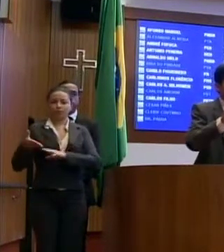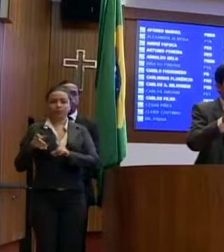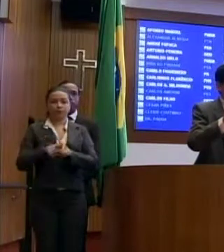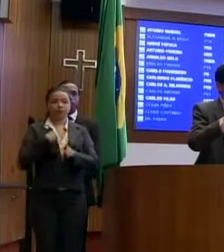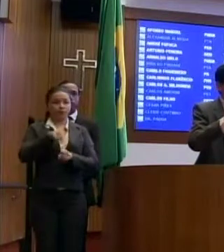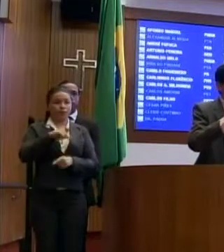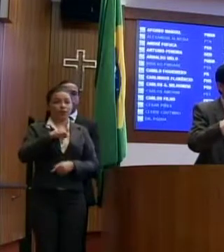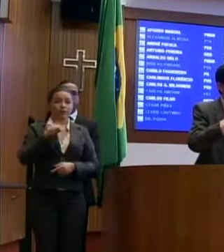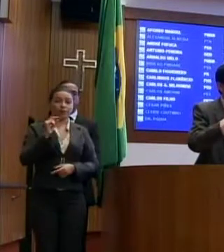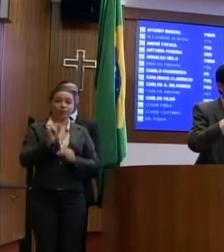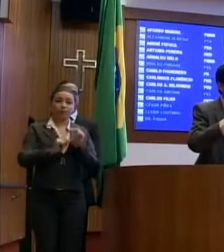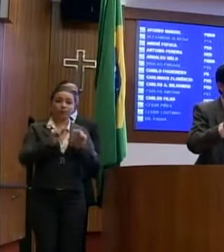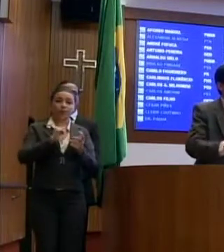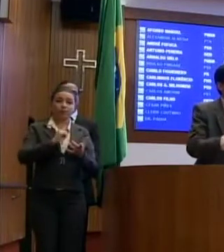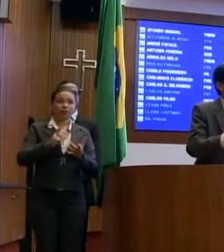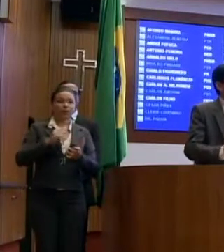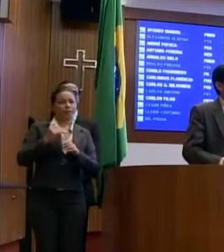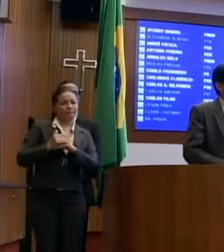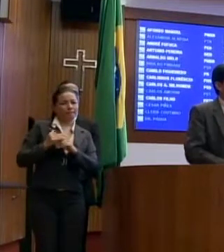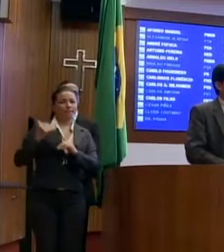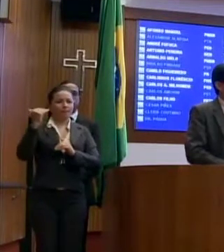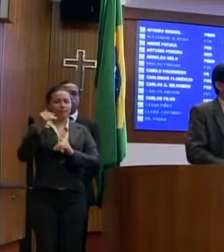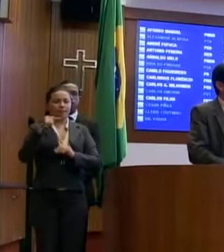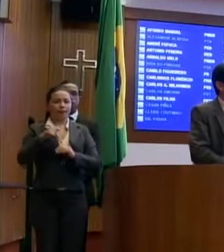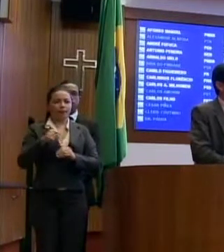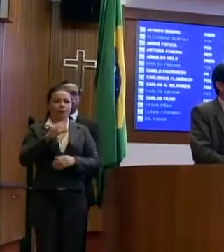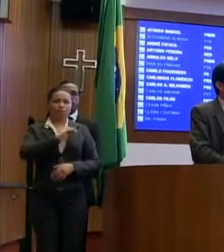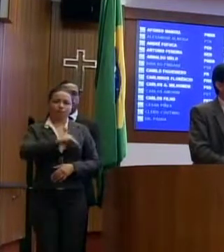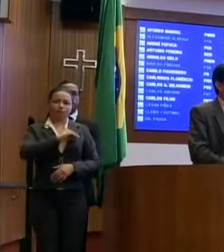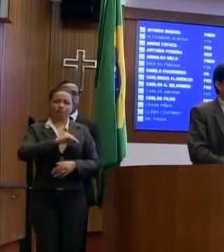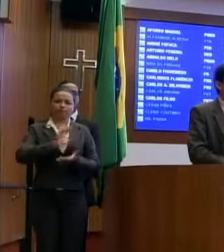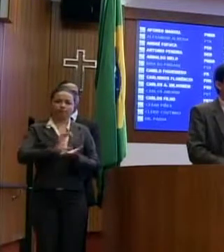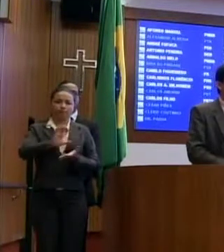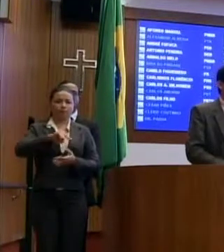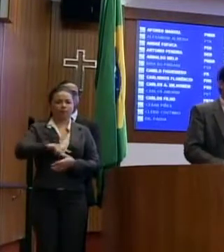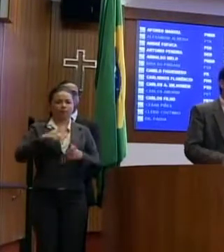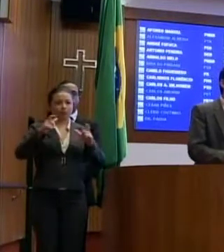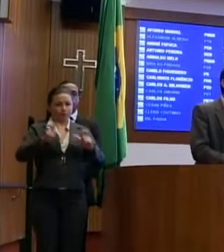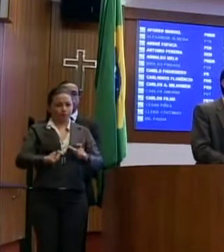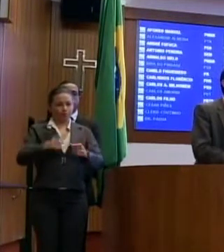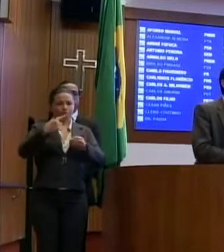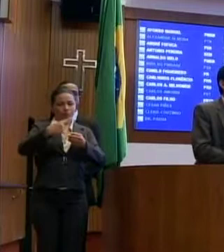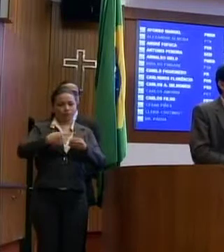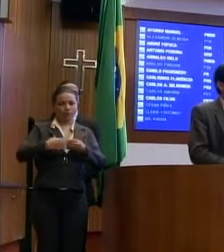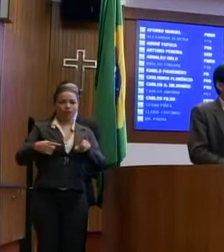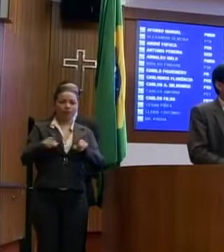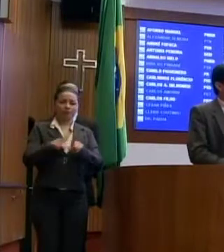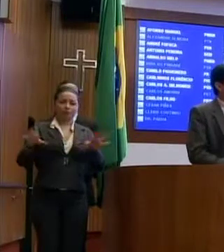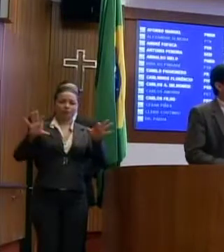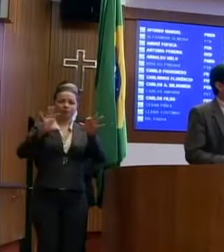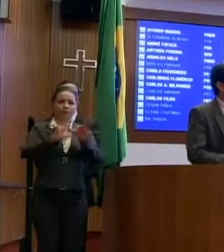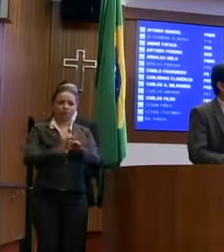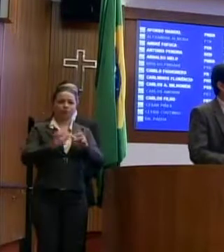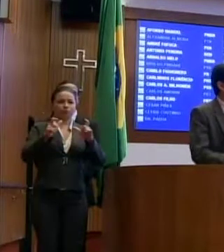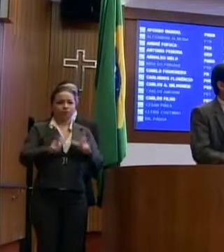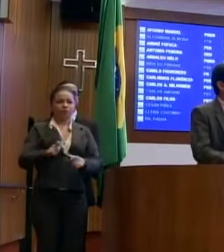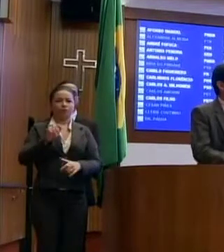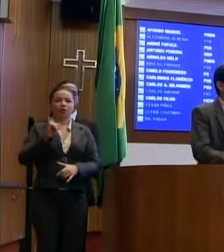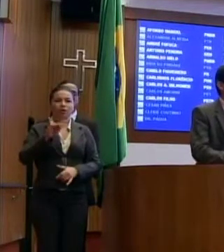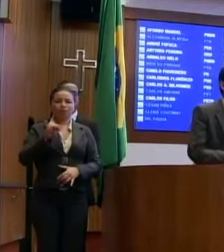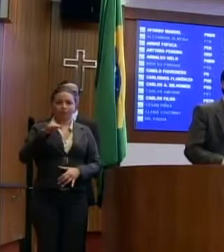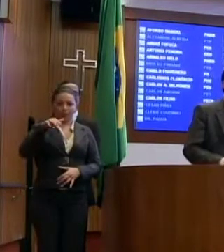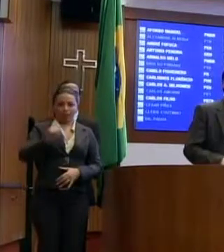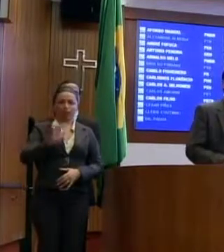vai fazer o aumento da renda também circular na nossa cidade. Aliado também ao campus do IFMA,